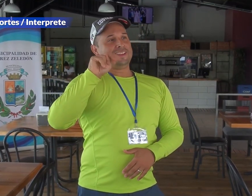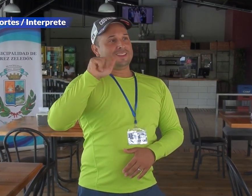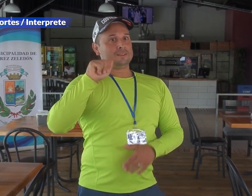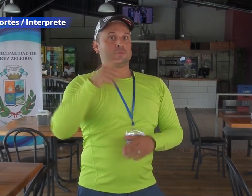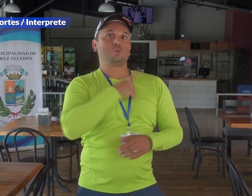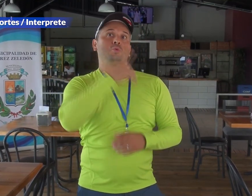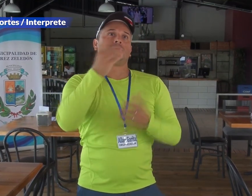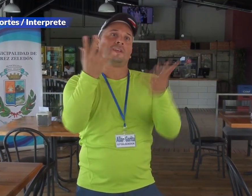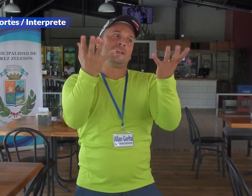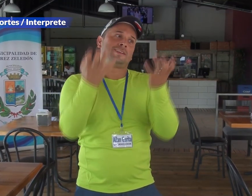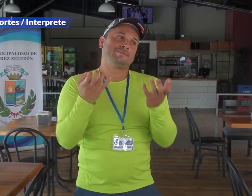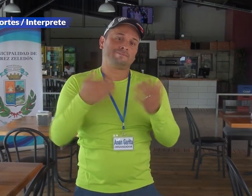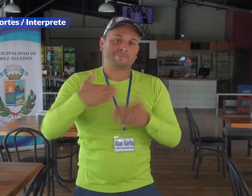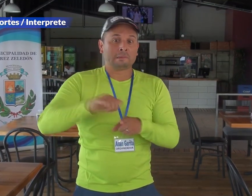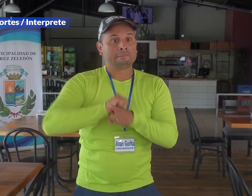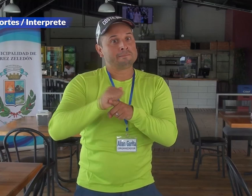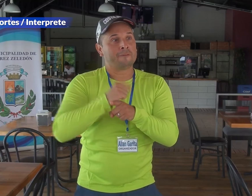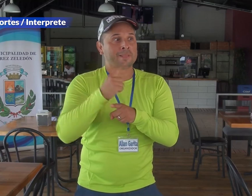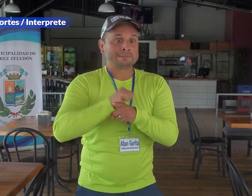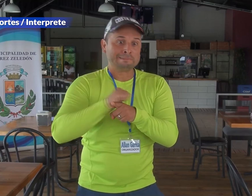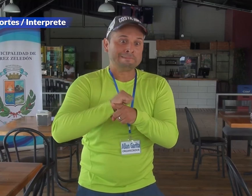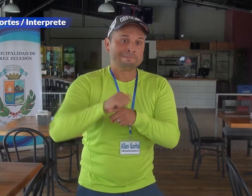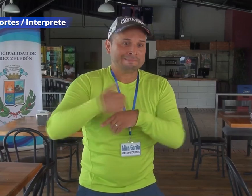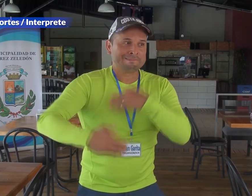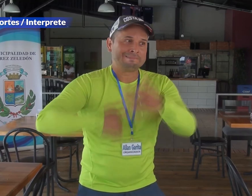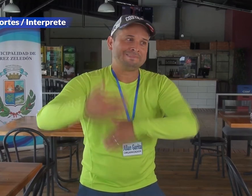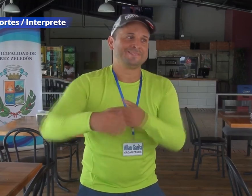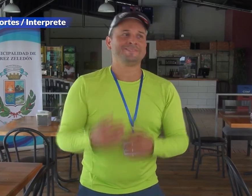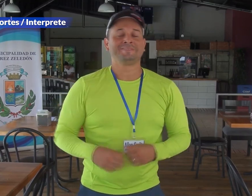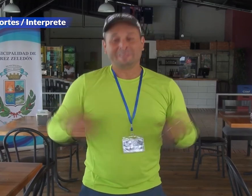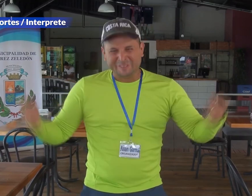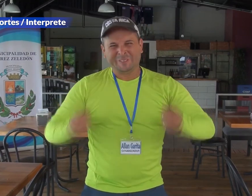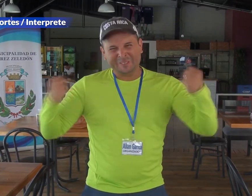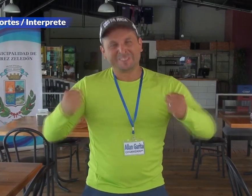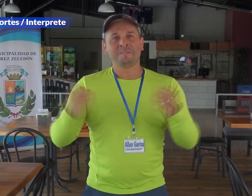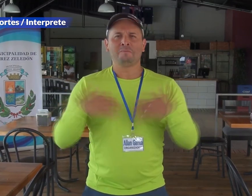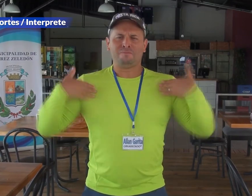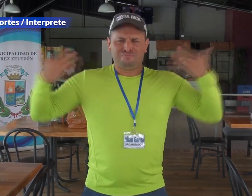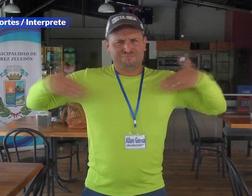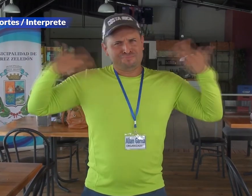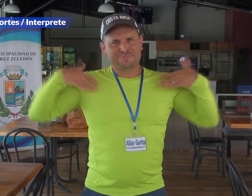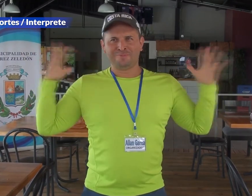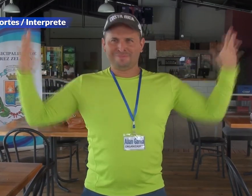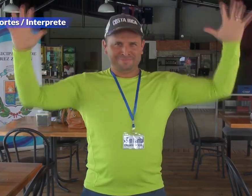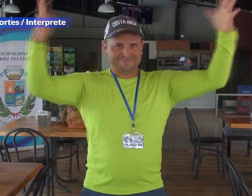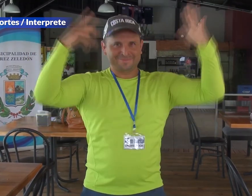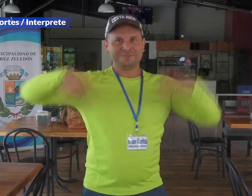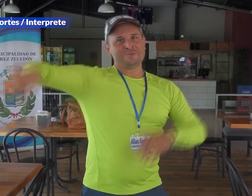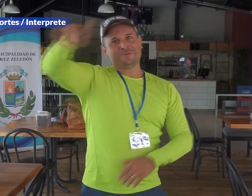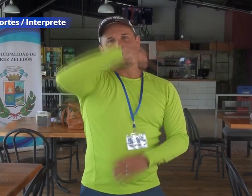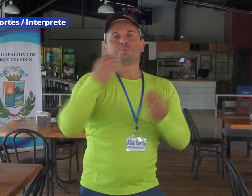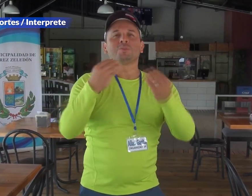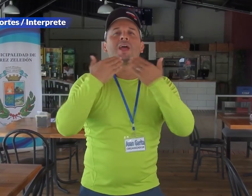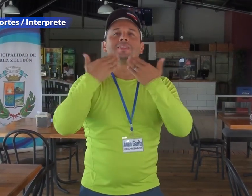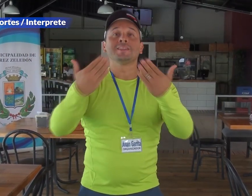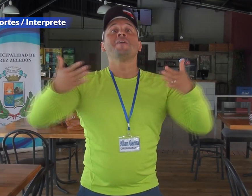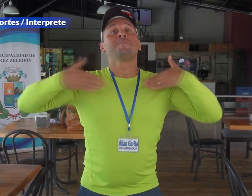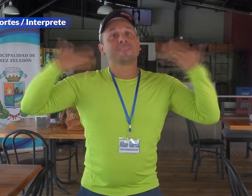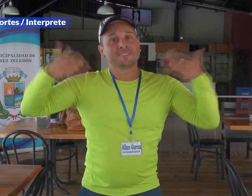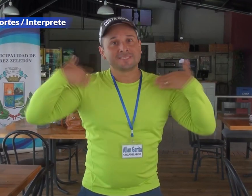Argentina. Primero Dios y pueda asistir. Estoy practicando, me estoy preparando. Estoy muy feliz. Muchísimas gracias a todos.